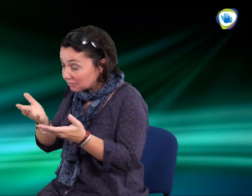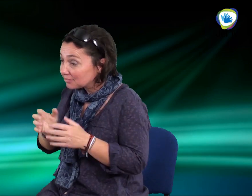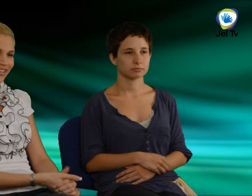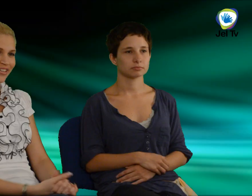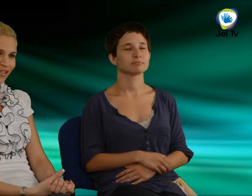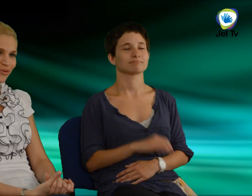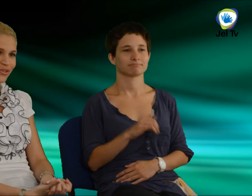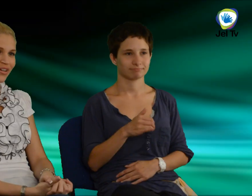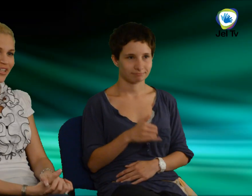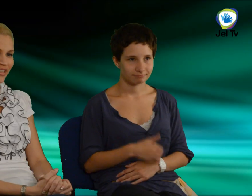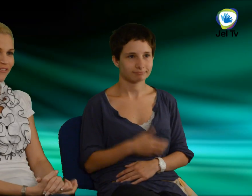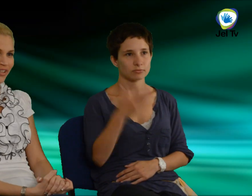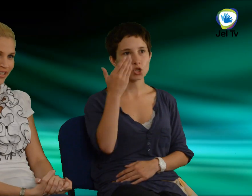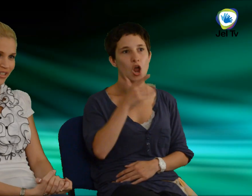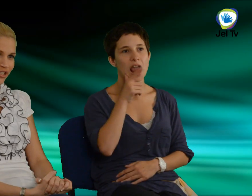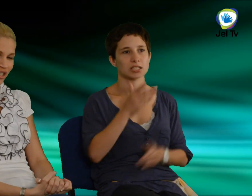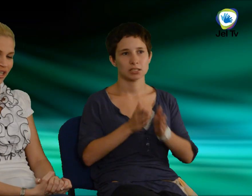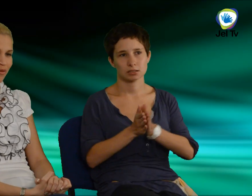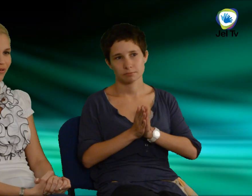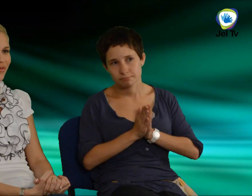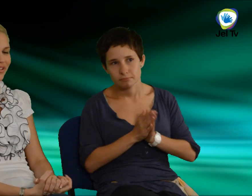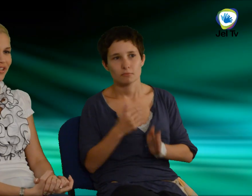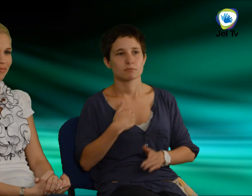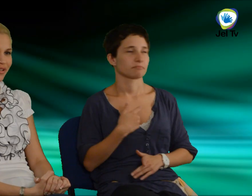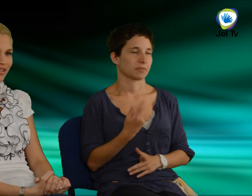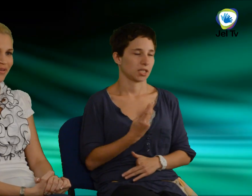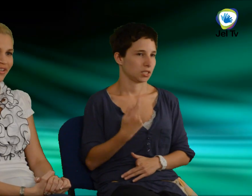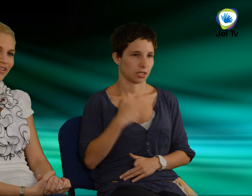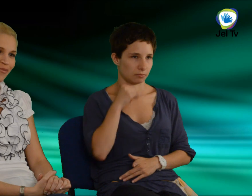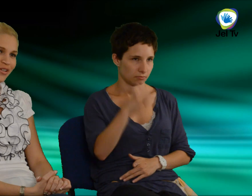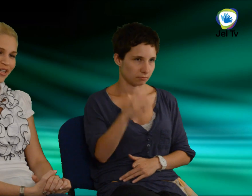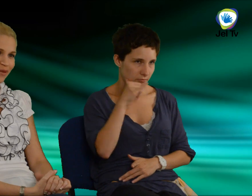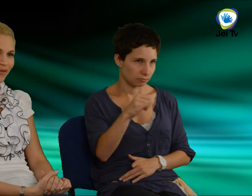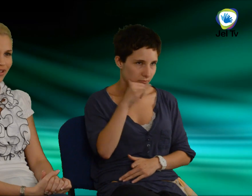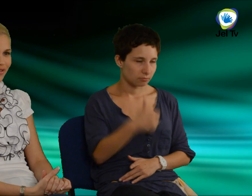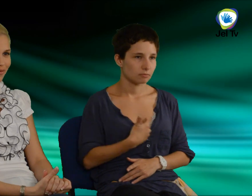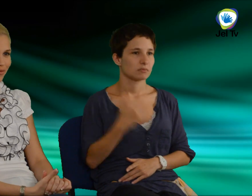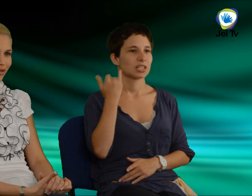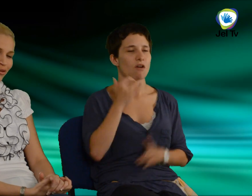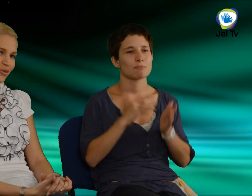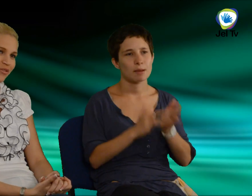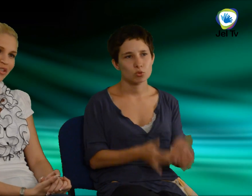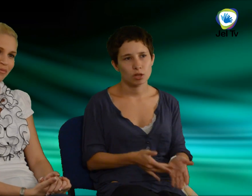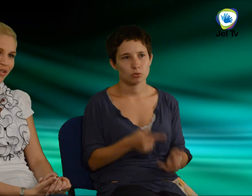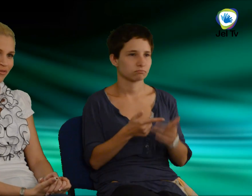Igen, hogyha lesznek felkéréseink, akkor mindenképpen kimenniek Amerikába, a dívan felmutatóra vagy éppen egy